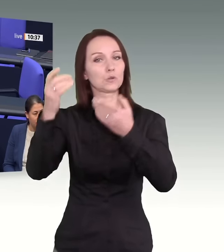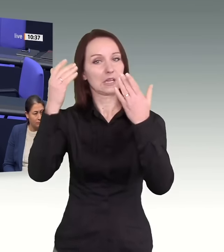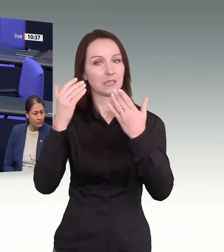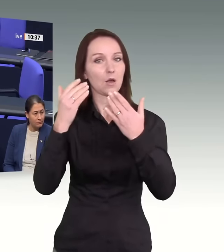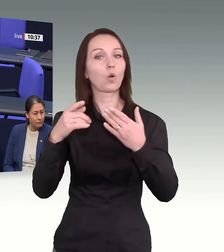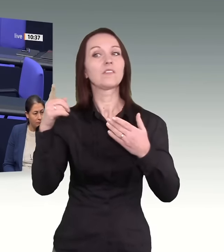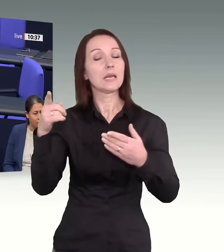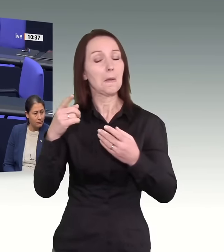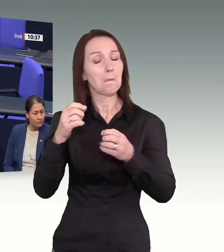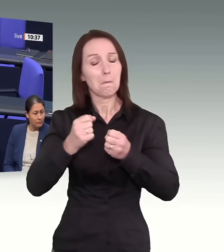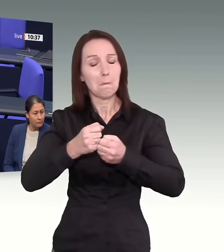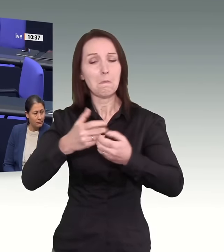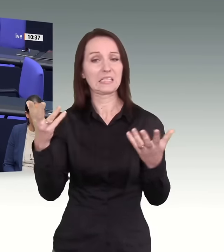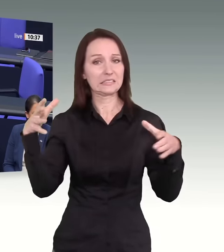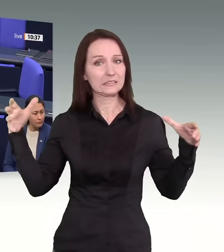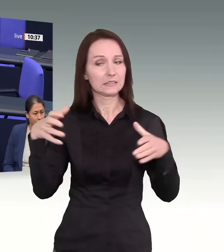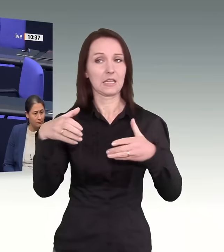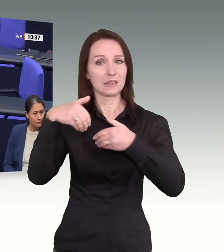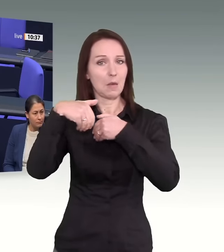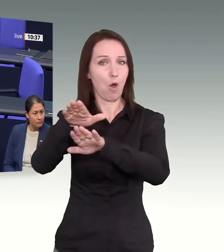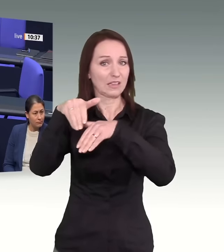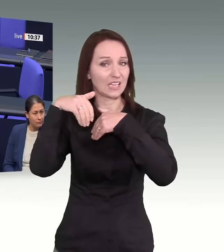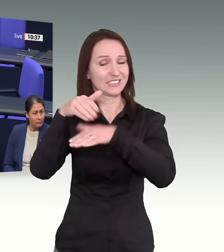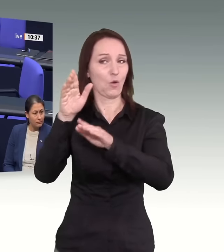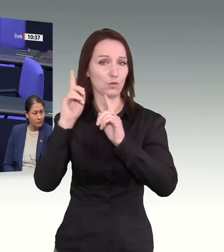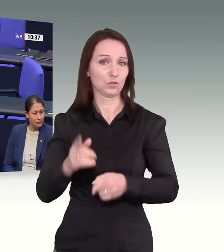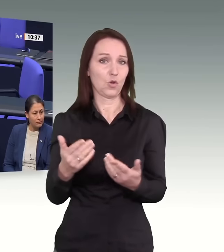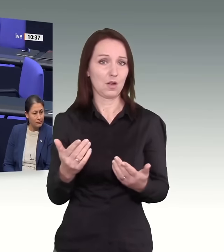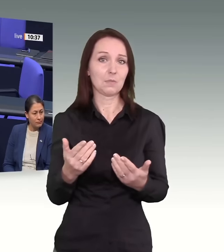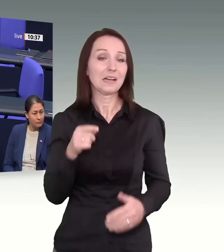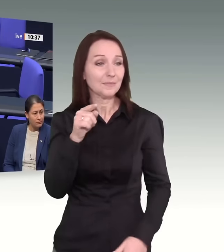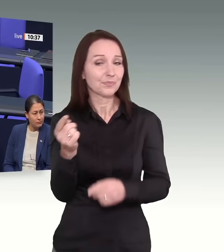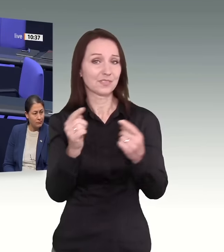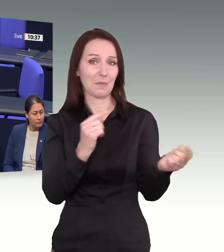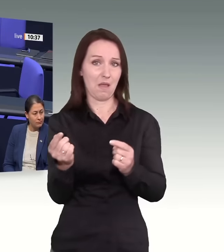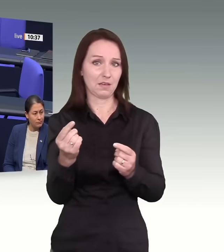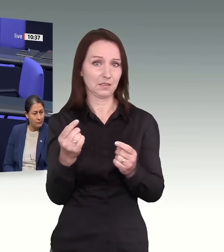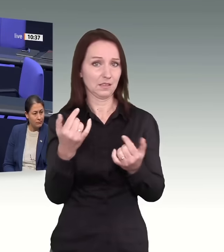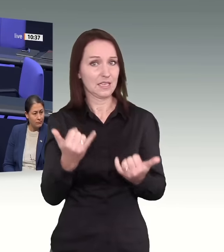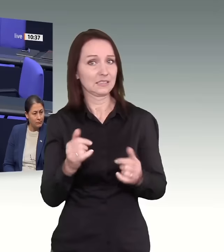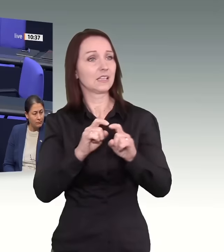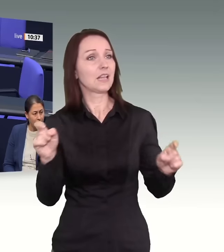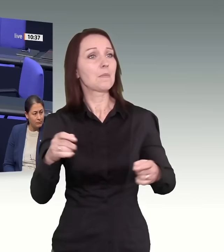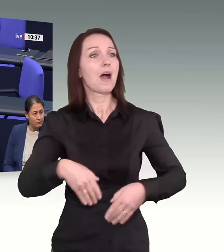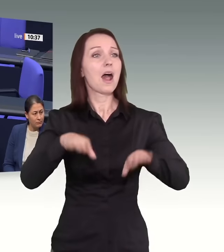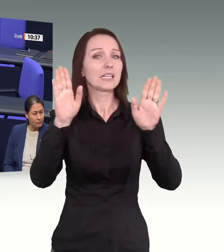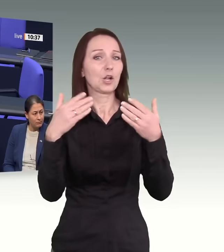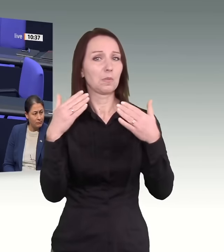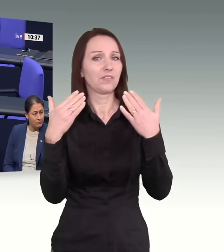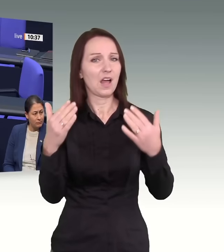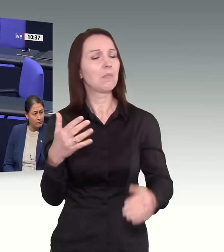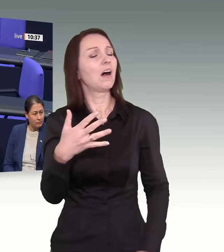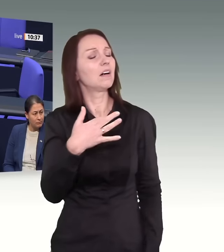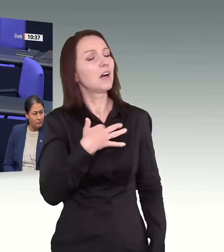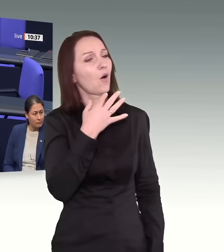ist Gegenstand dieser Debatte, weil wir reden hier über Asylbewerber. Ich frage Sie, wie können Sie es vereinbaren